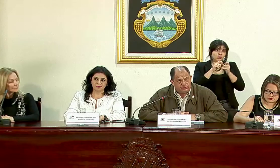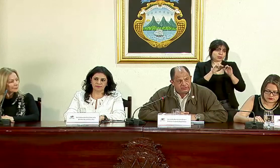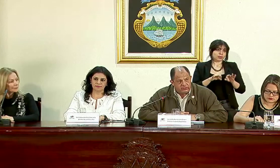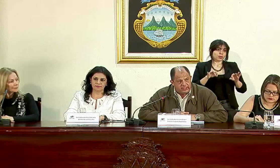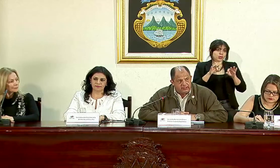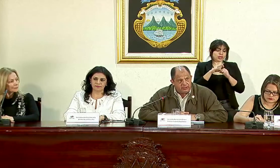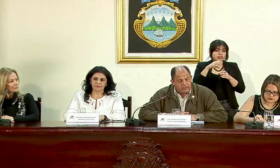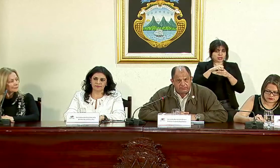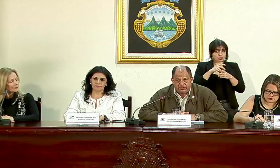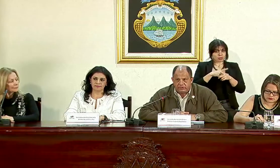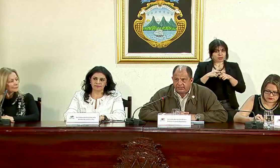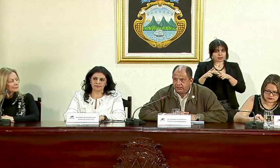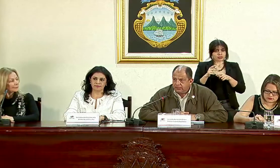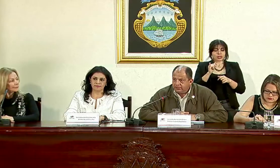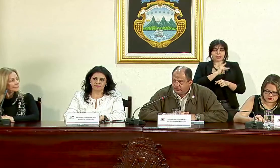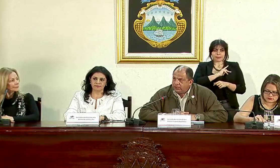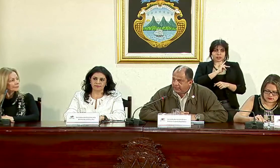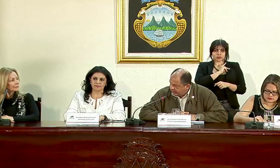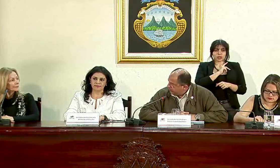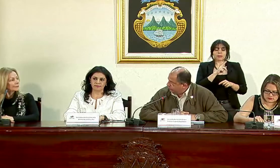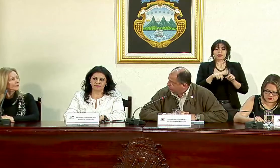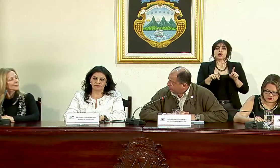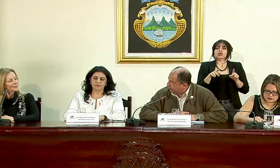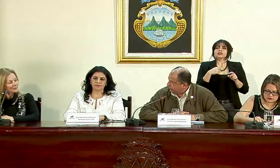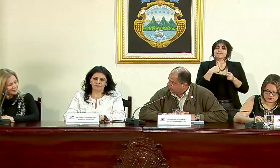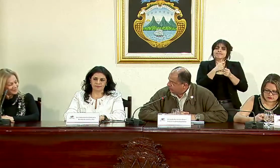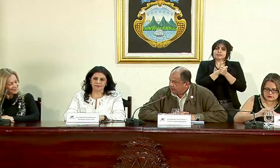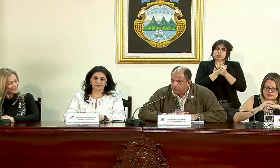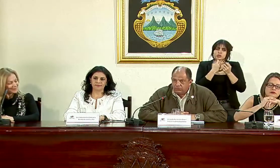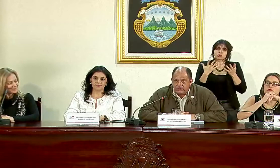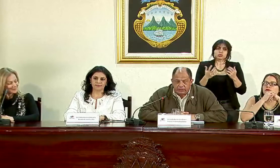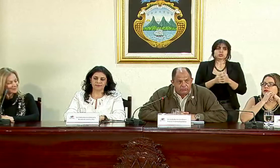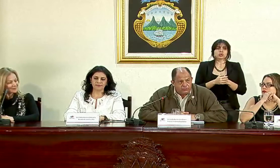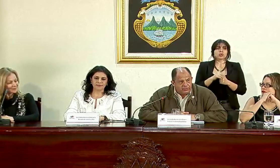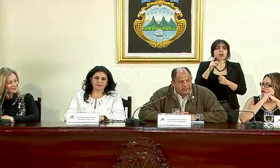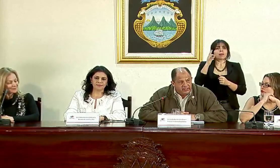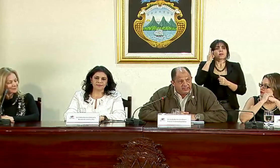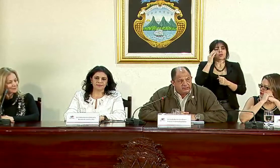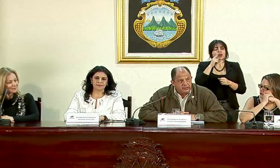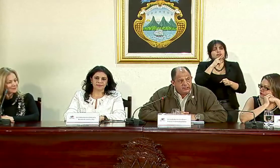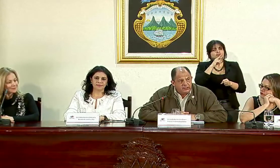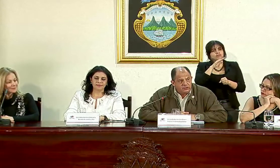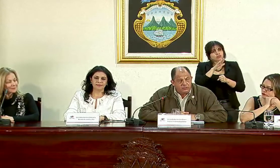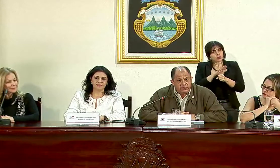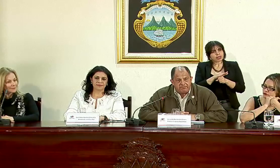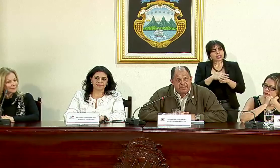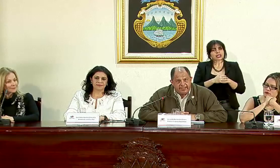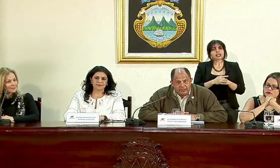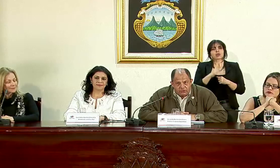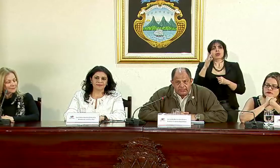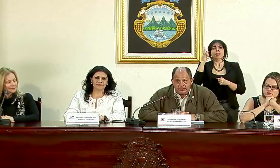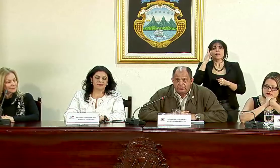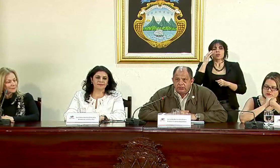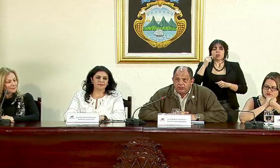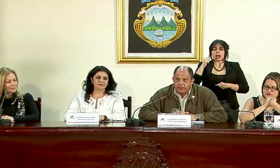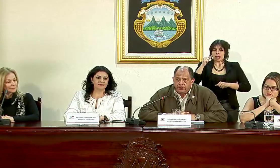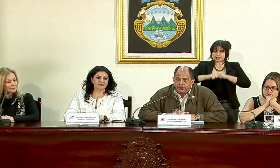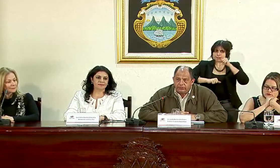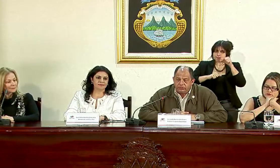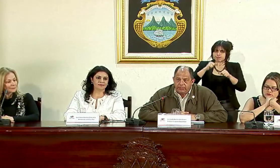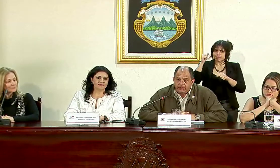en lo profesional y en lo personal sino que la quiero mucho es una mujer comprometida es una mujer peleadora